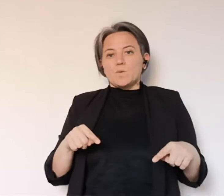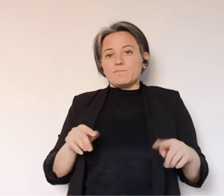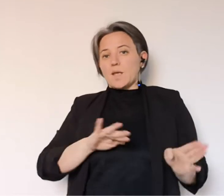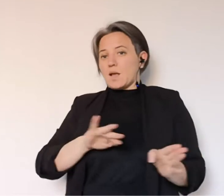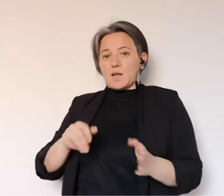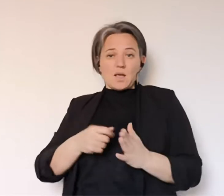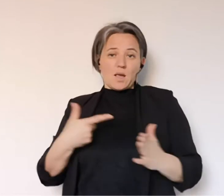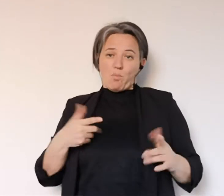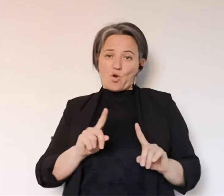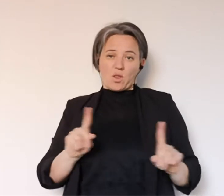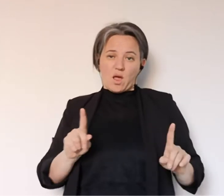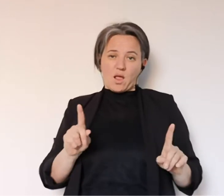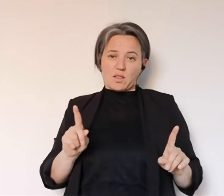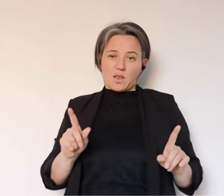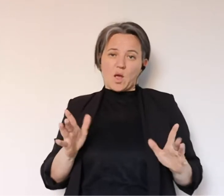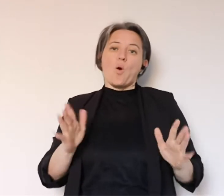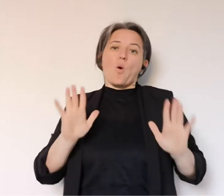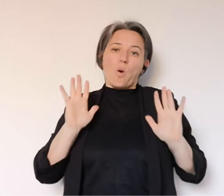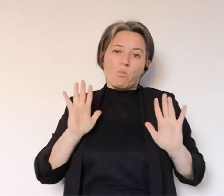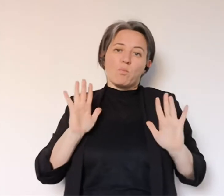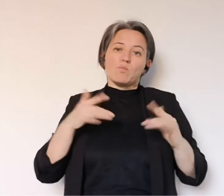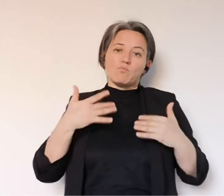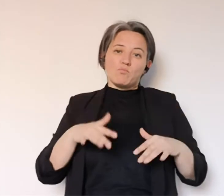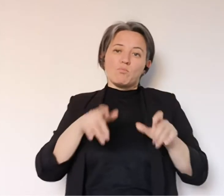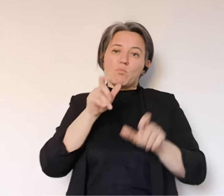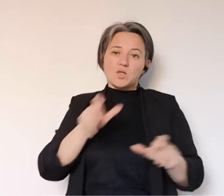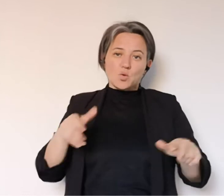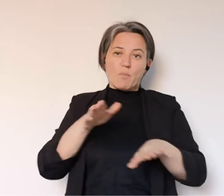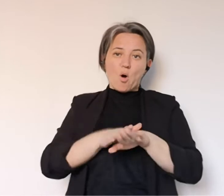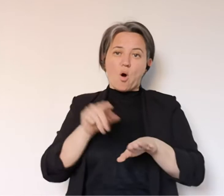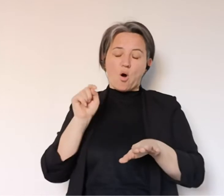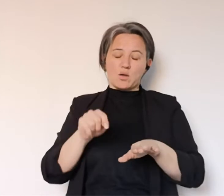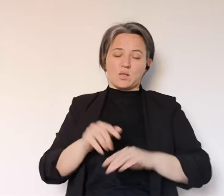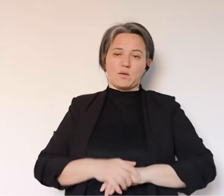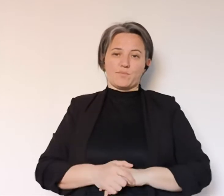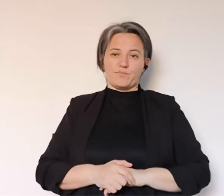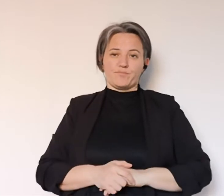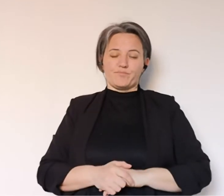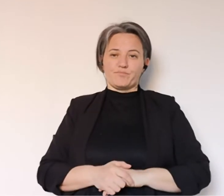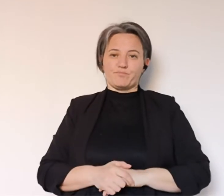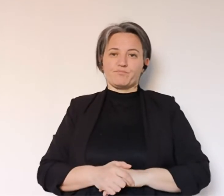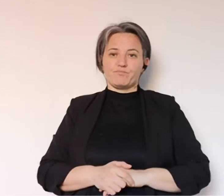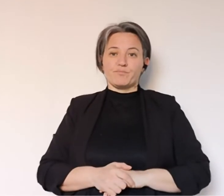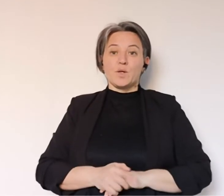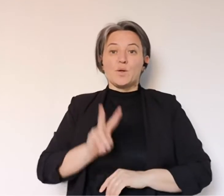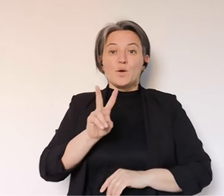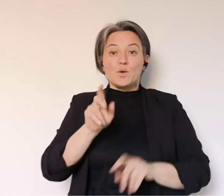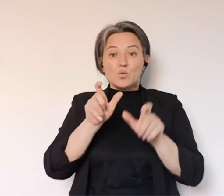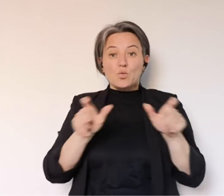ordinata. Poco conta, sono in me persone che ci hanno lasciato e quindi il dato